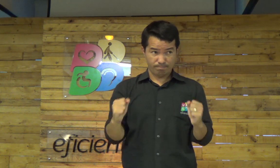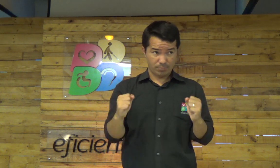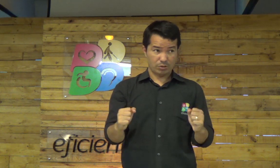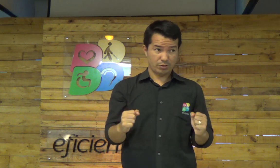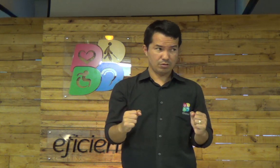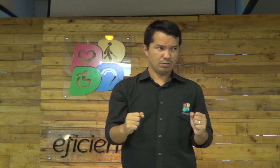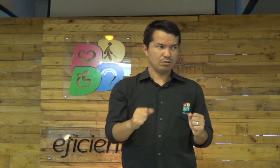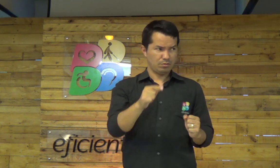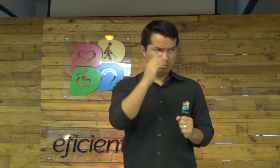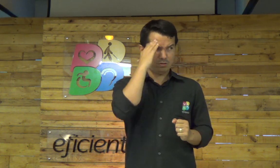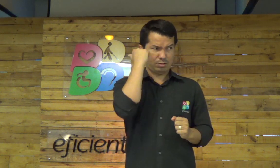Posso?